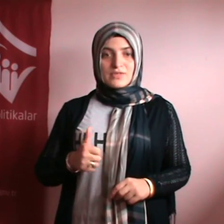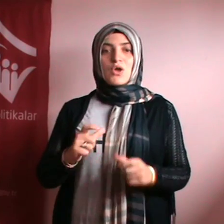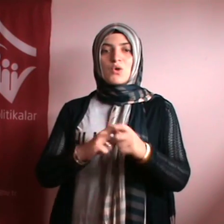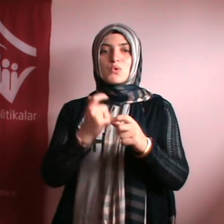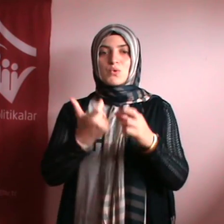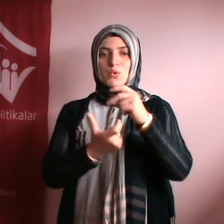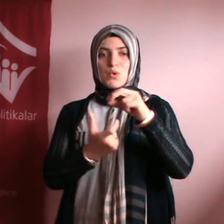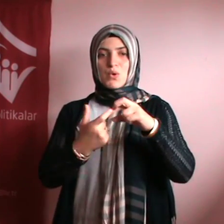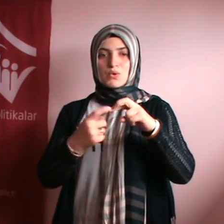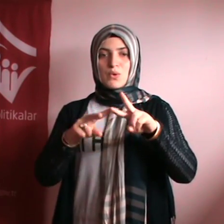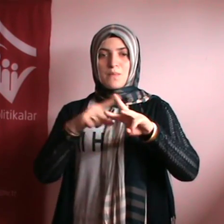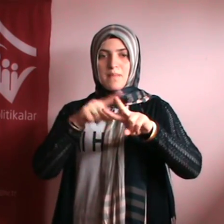oyuncak hediye ederek uğurladı.